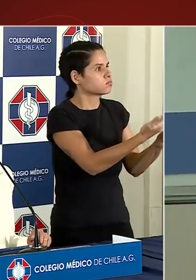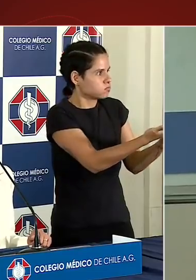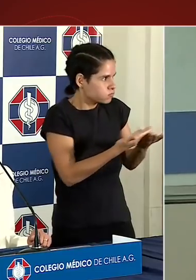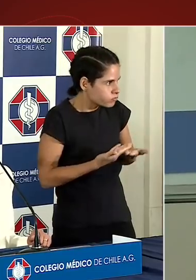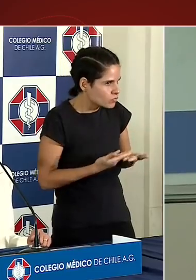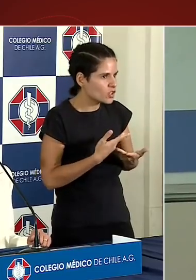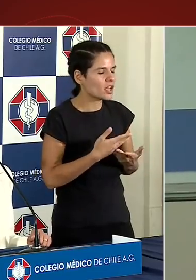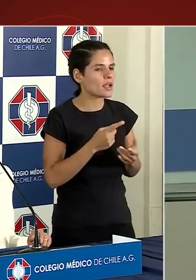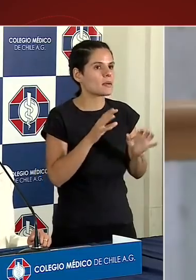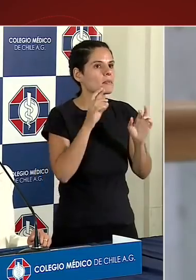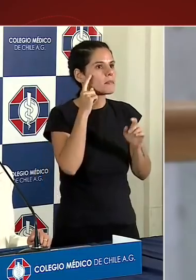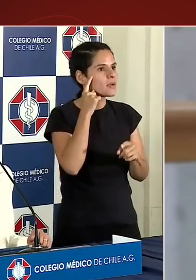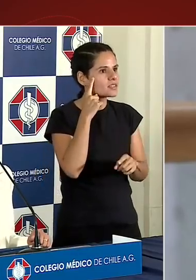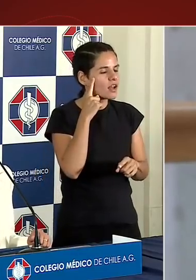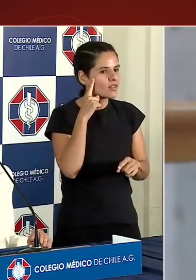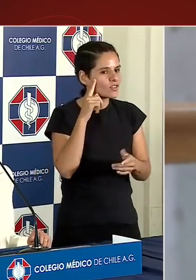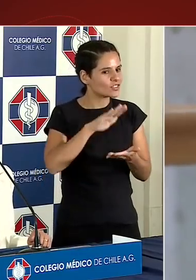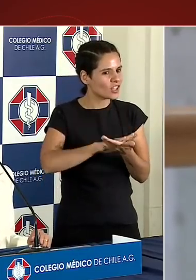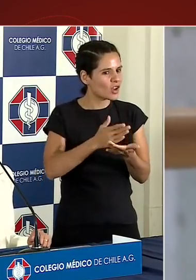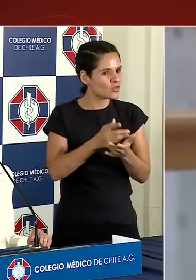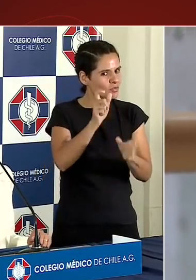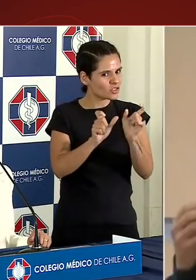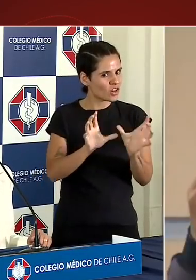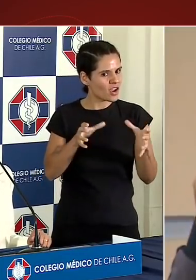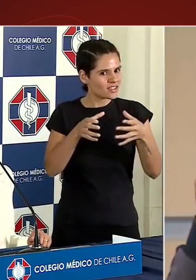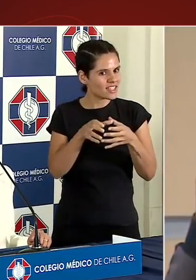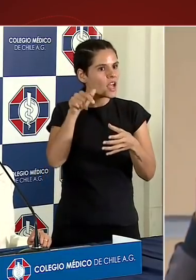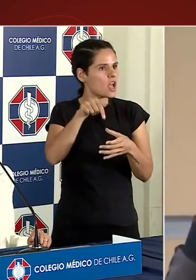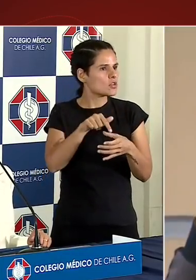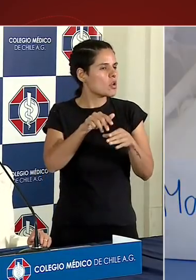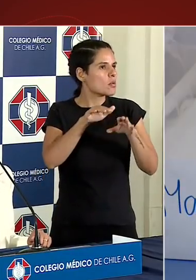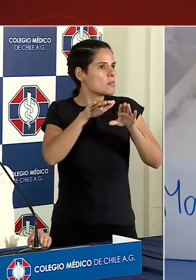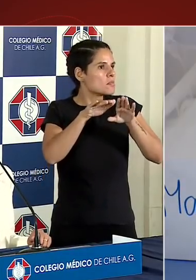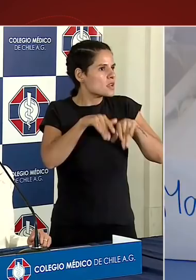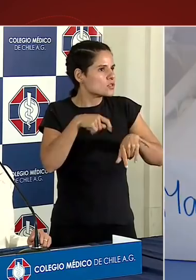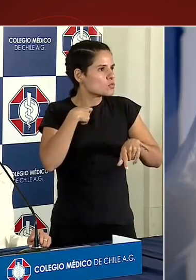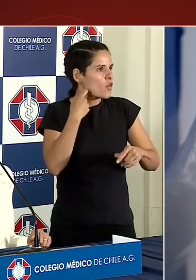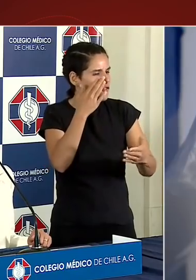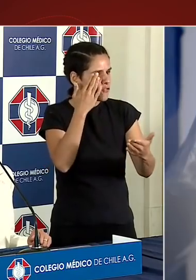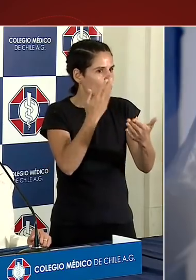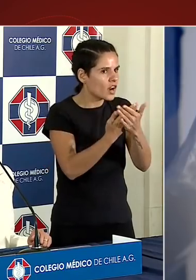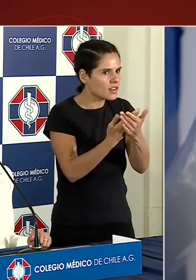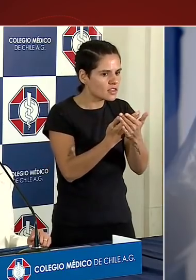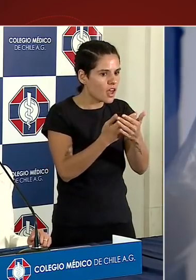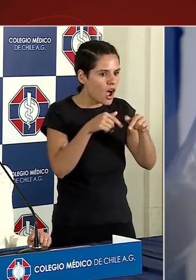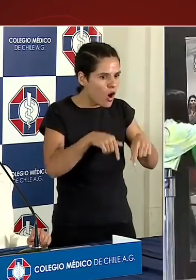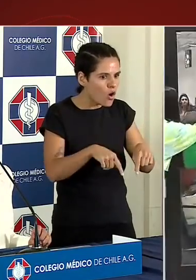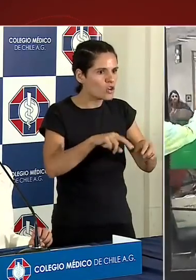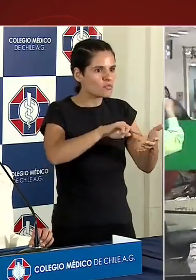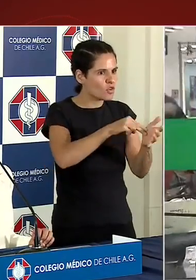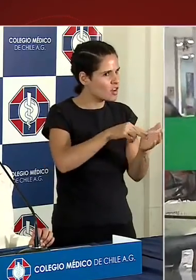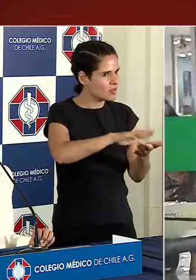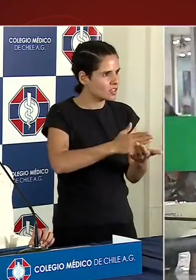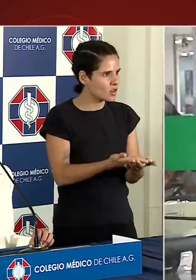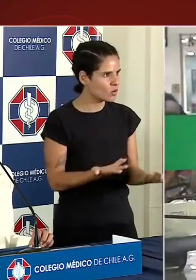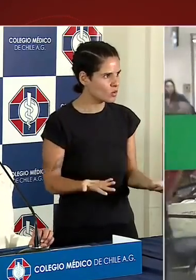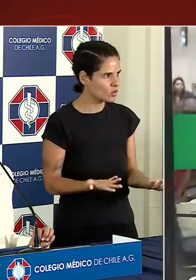nuestros equipos de salud van a ser la primera línea en enfrentar esta emergencia sanitaria.